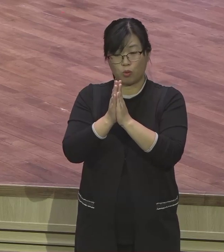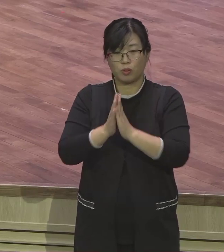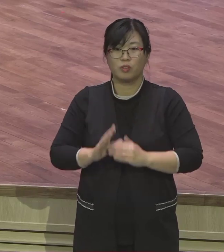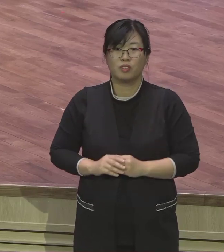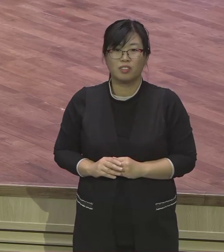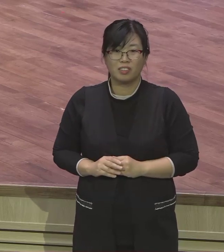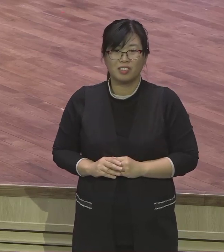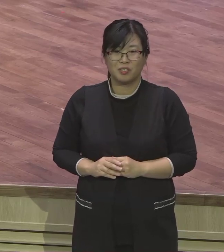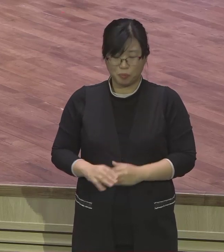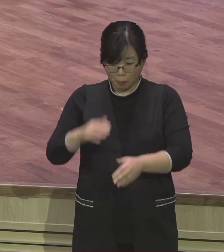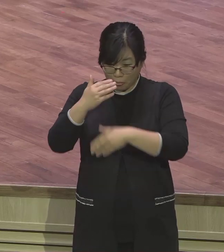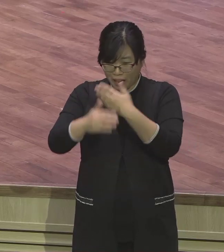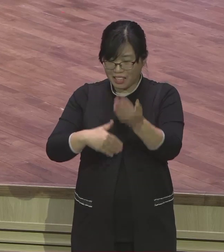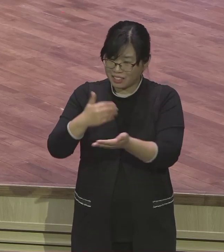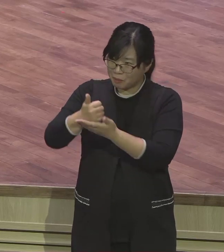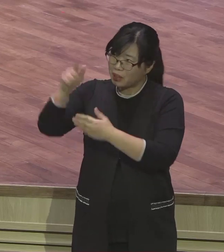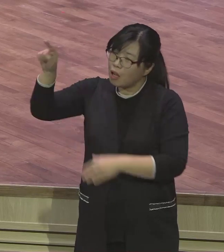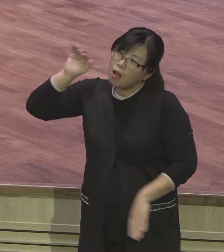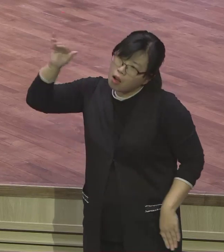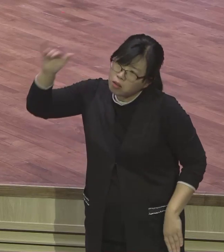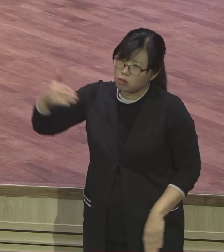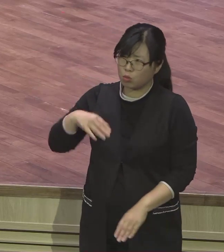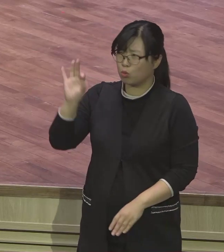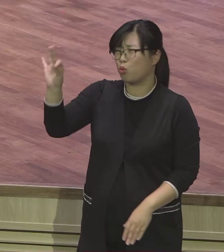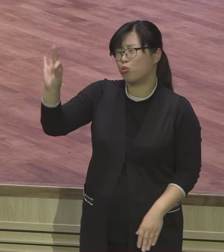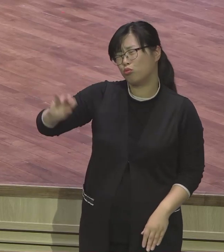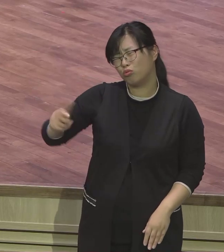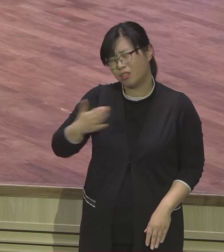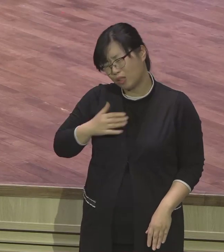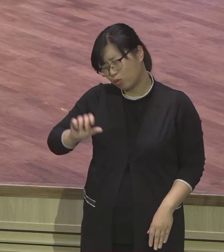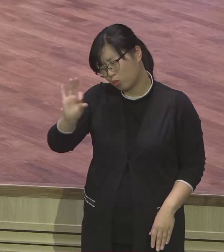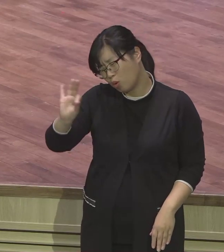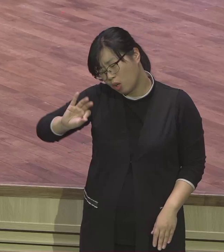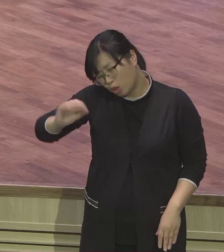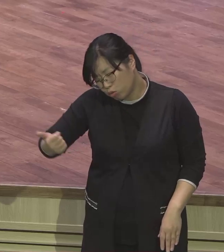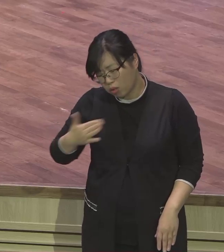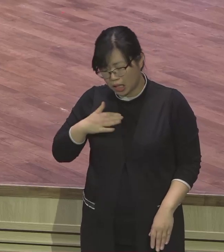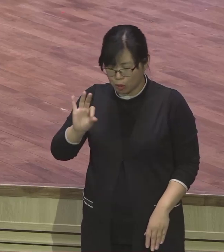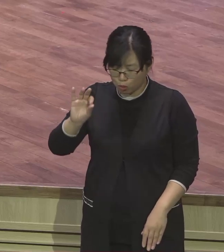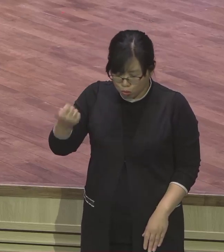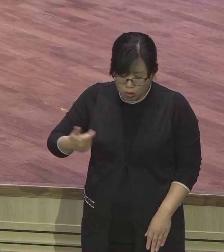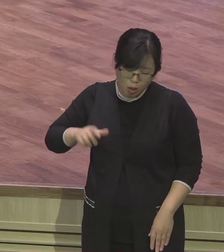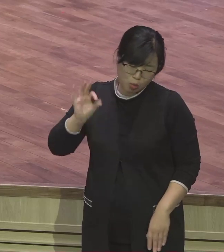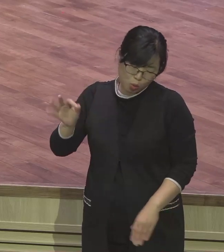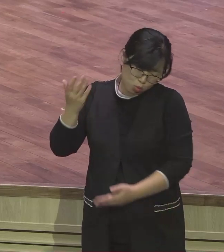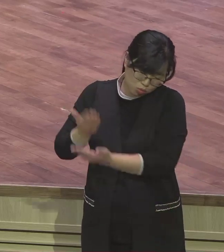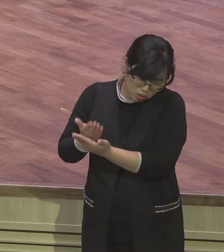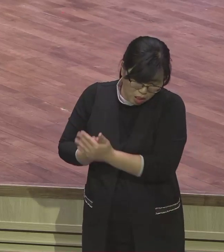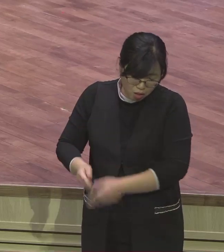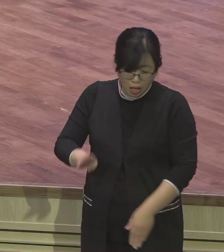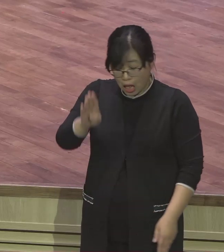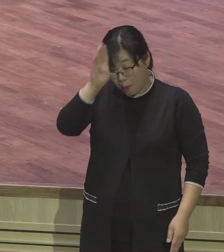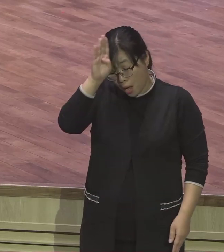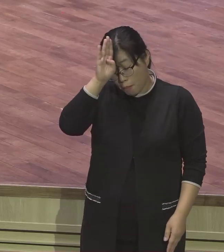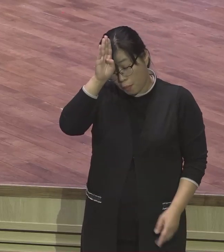안 줘 절대로 왜 안 주십니까 왜 하나님 내 병을 안 고쳐주십니까 뜻이 무엇이냐 빨리